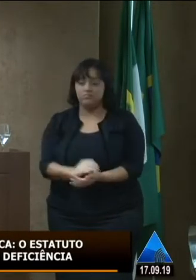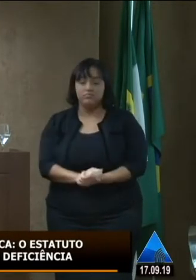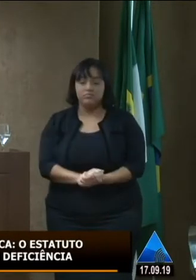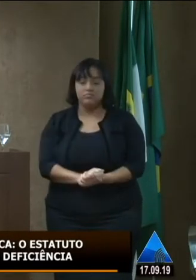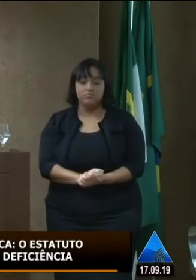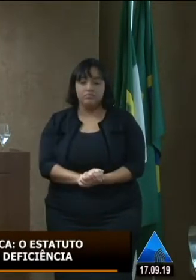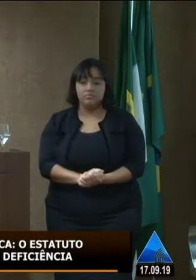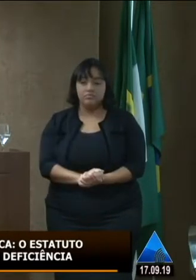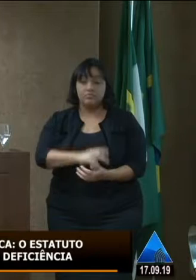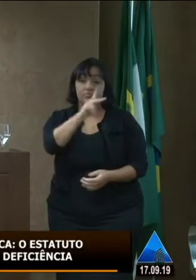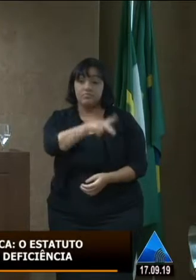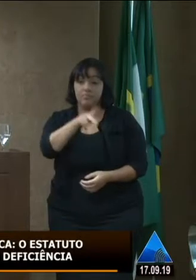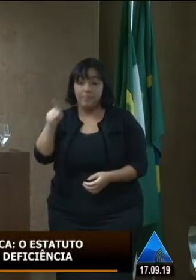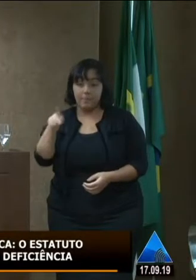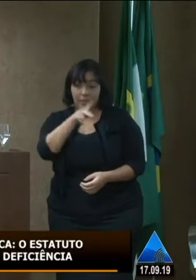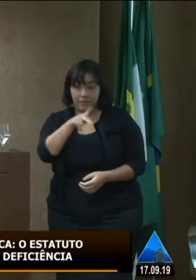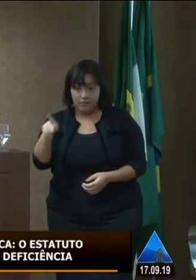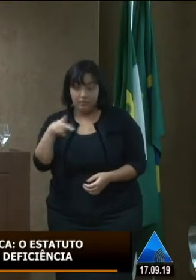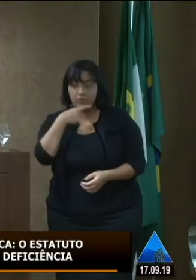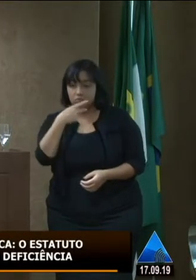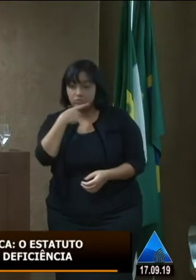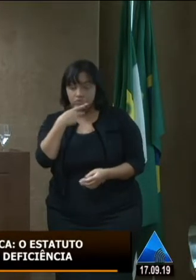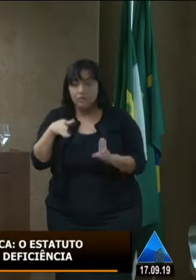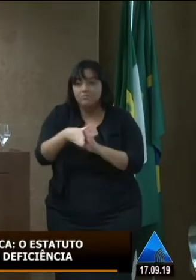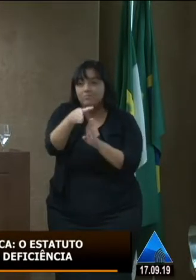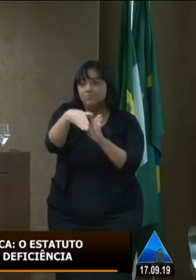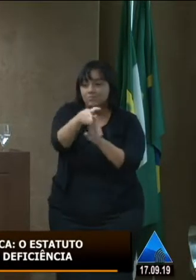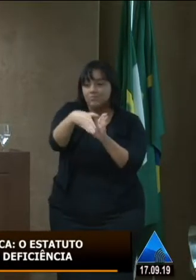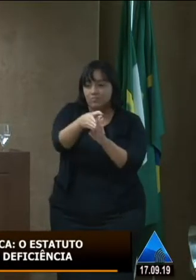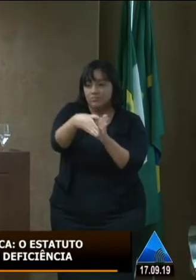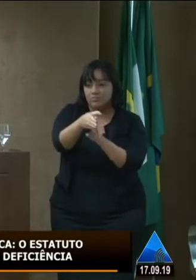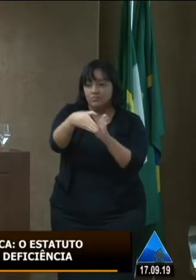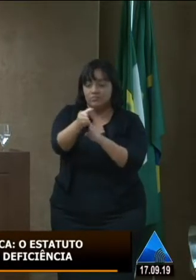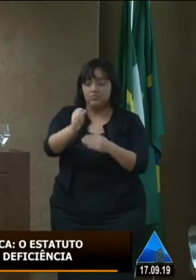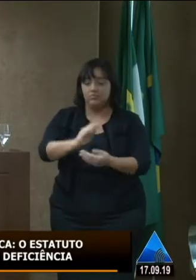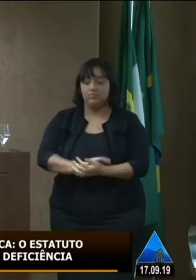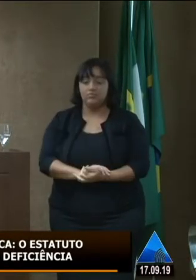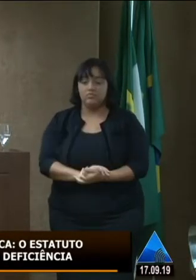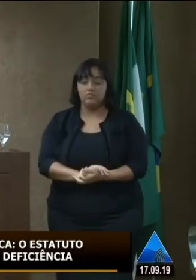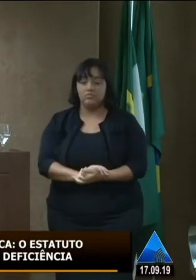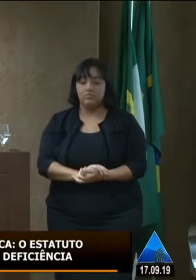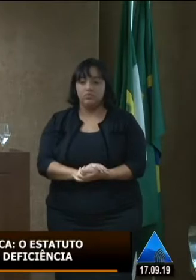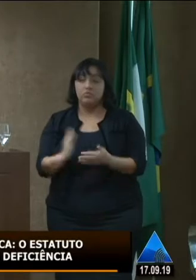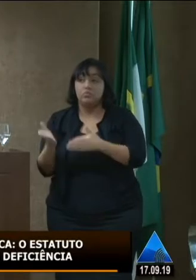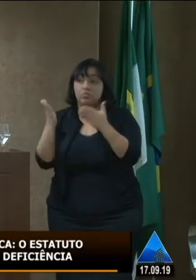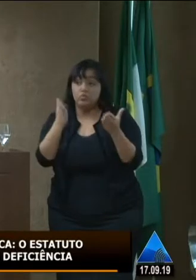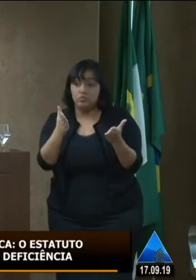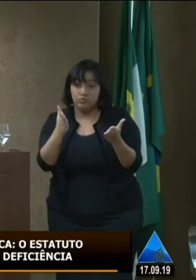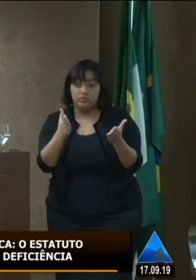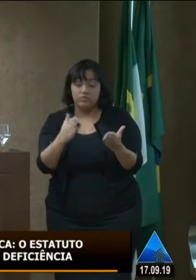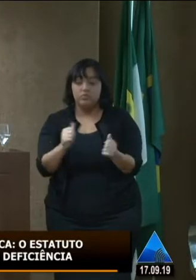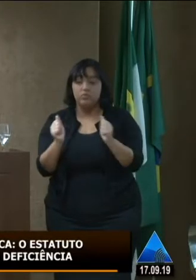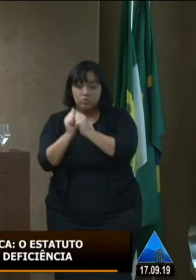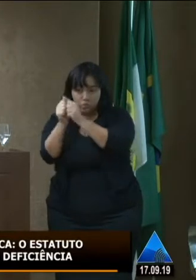o que a professora Fátima Bezerra nos orientou assim que assumiu o governo e nos convidou para estarmos com